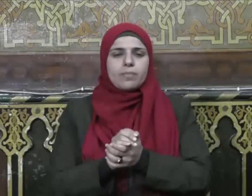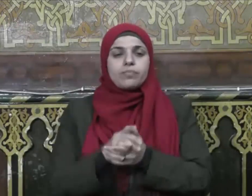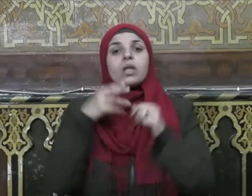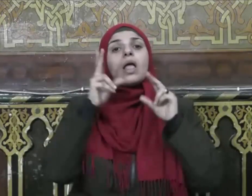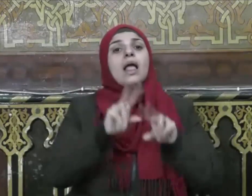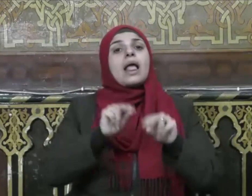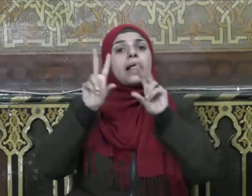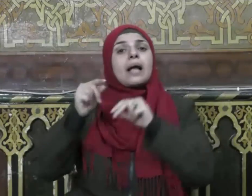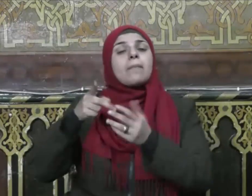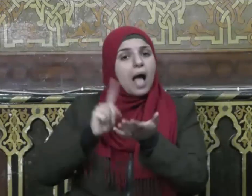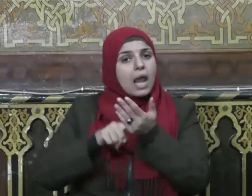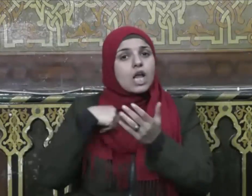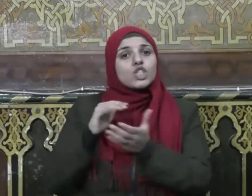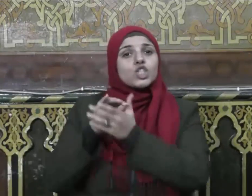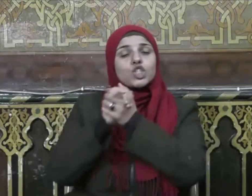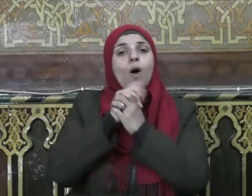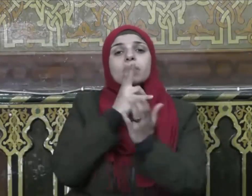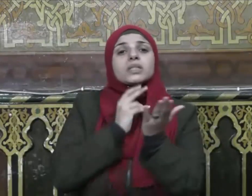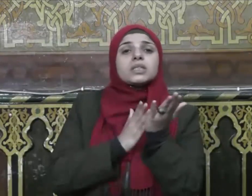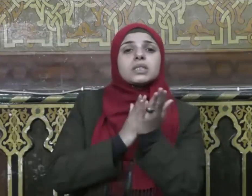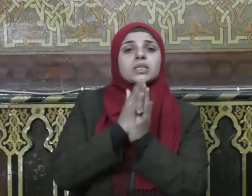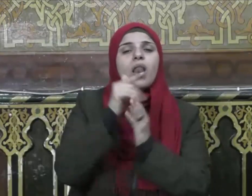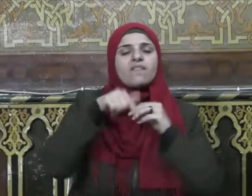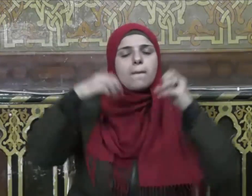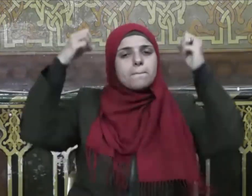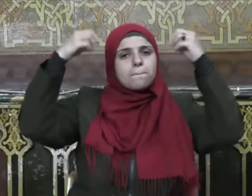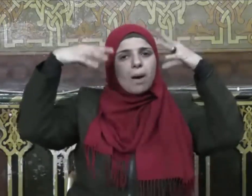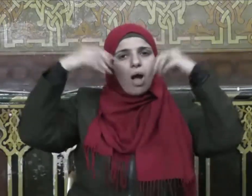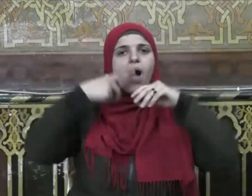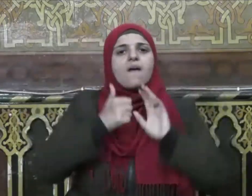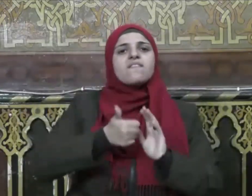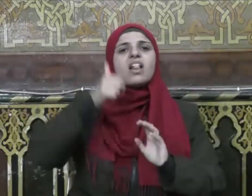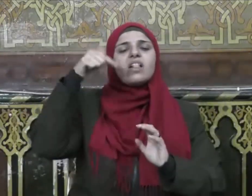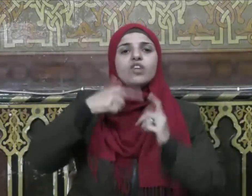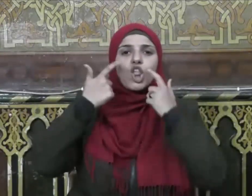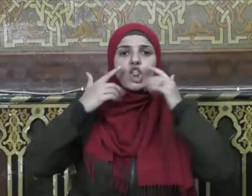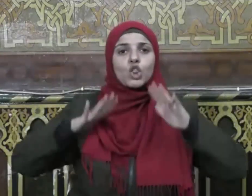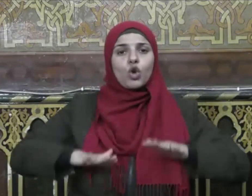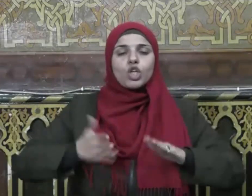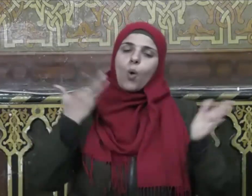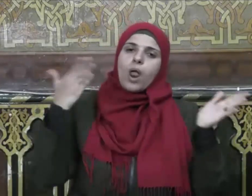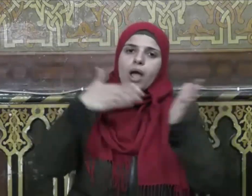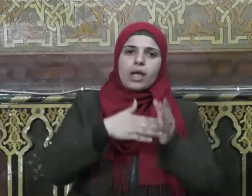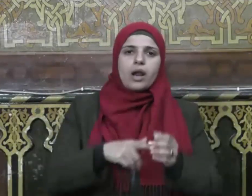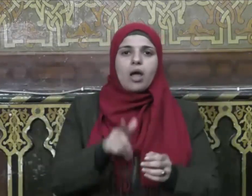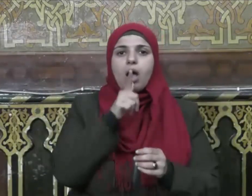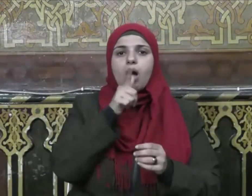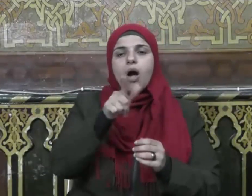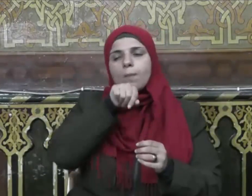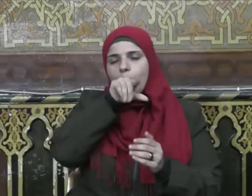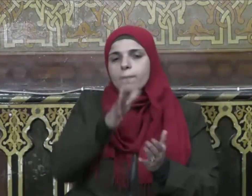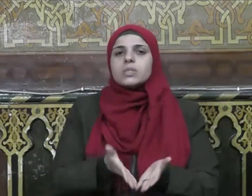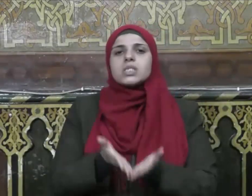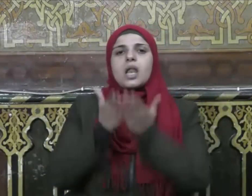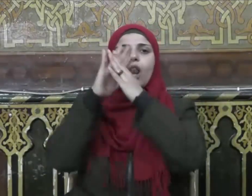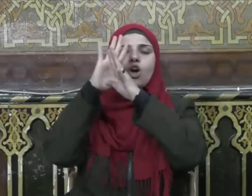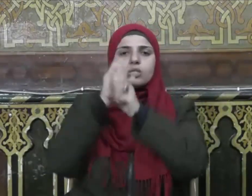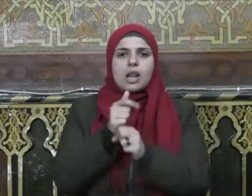أن لصحبة الصالحين بركتها وفضلها في الدنيا والآخرة قال صلى الله عليه وسلم إن